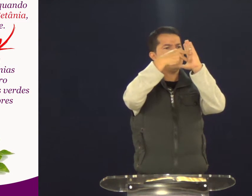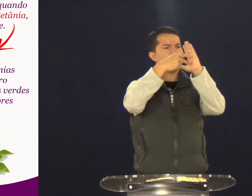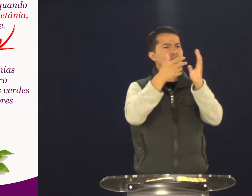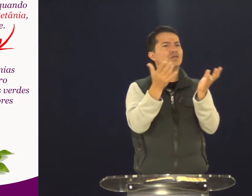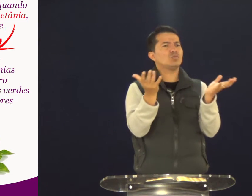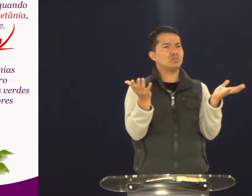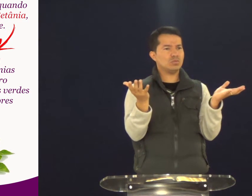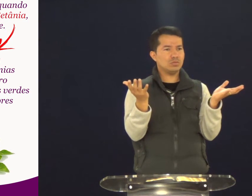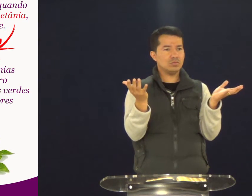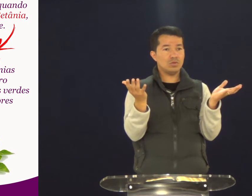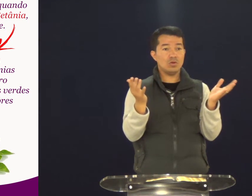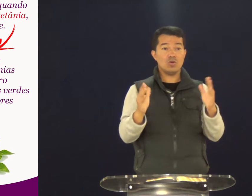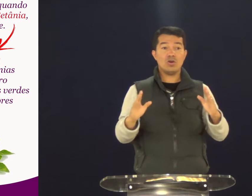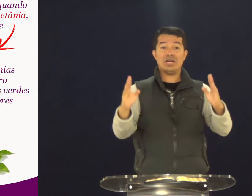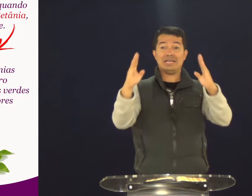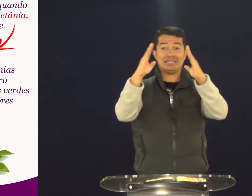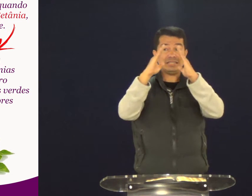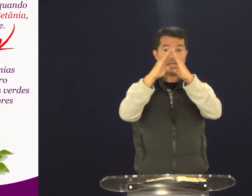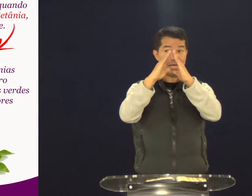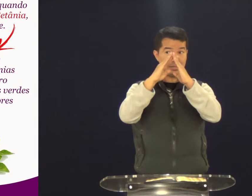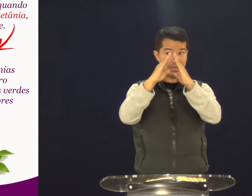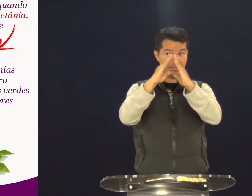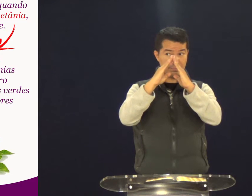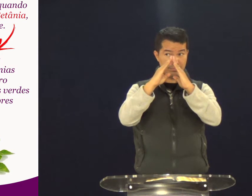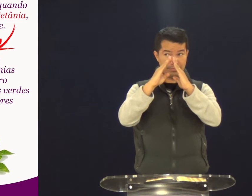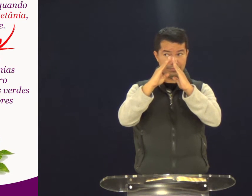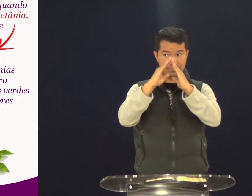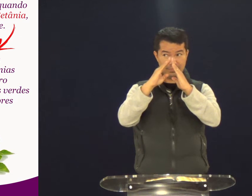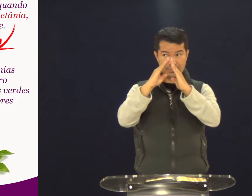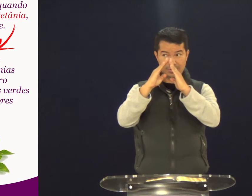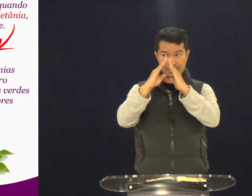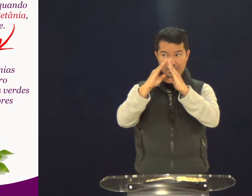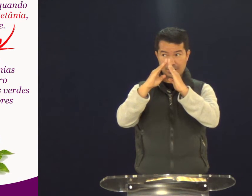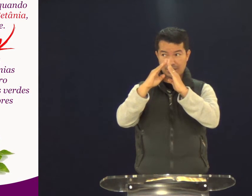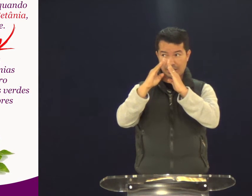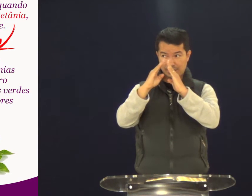O que essa palavra significa? Casa.